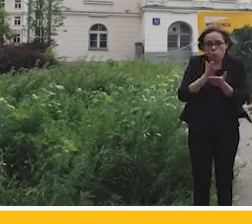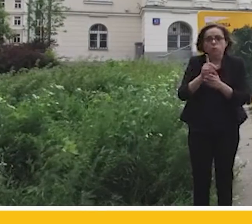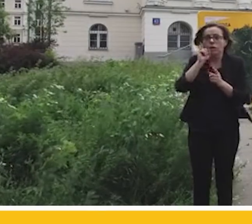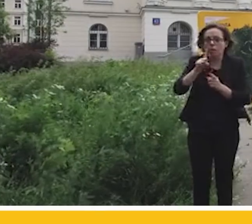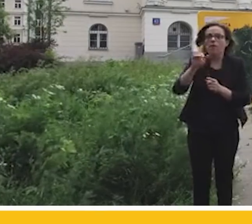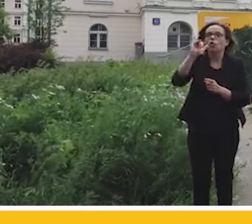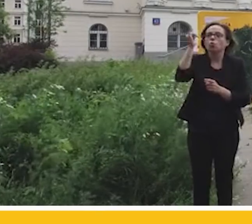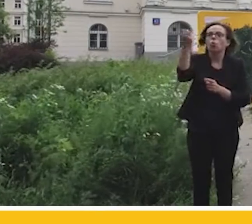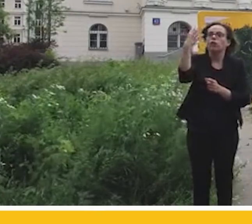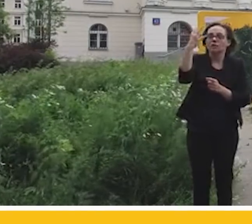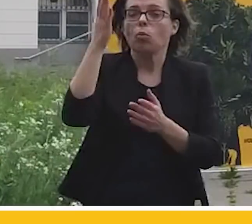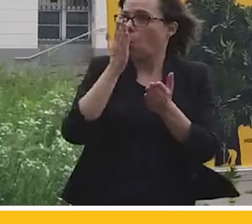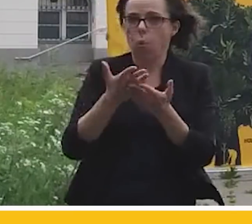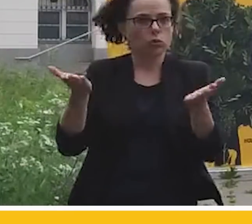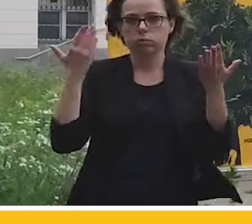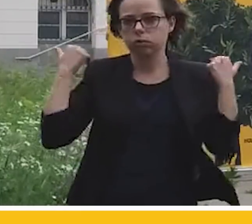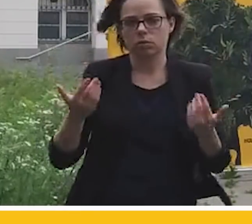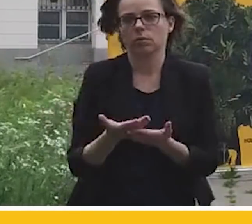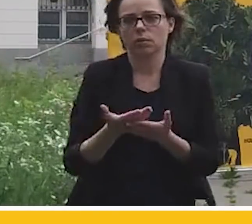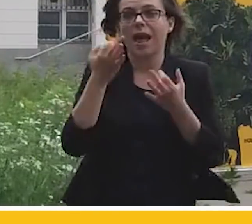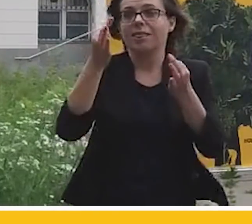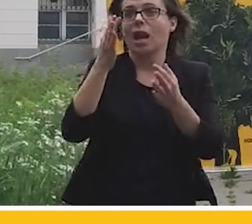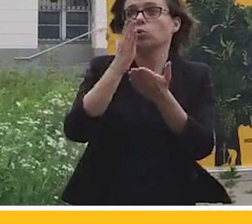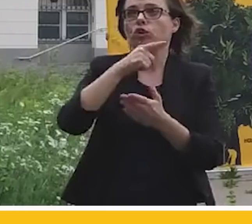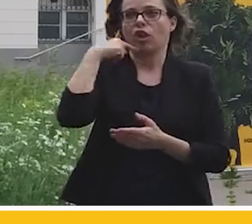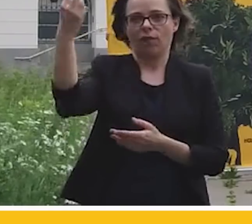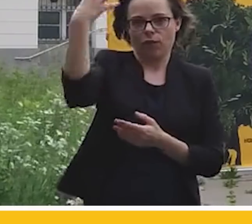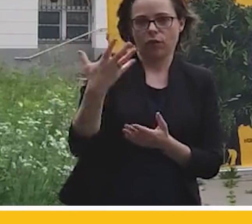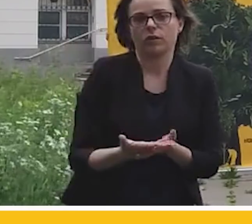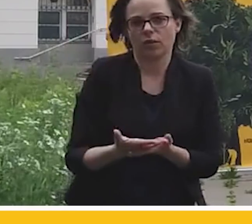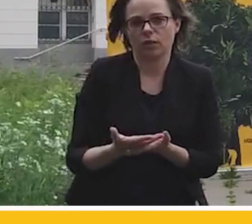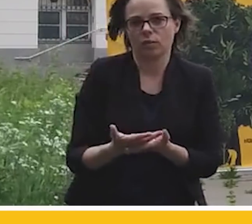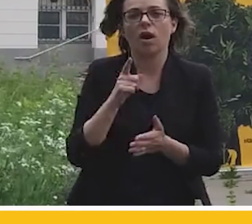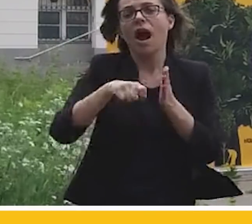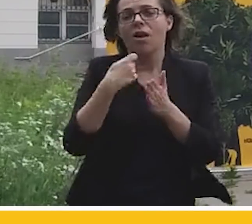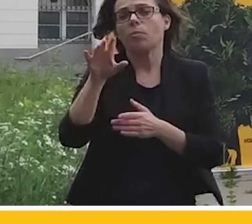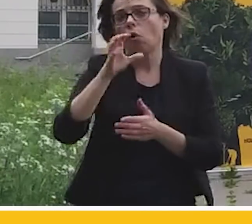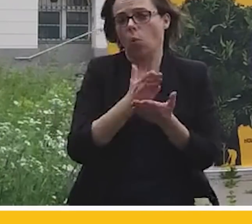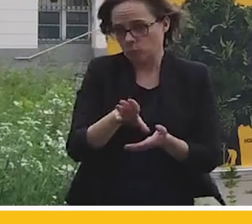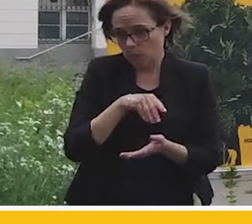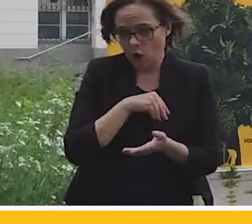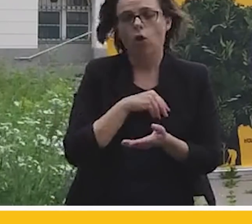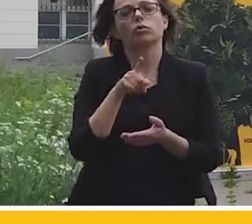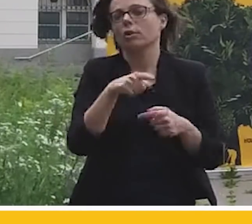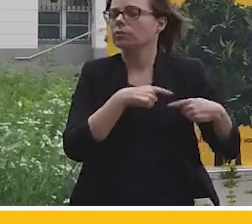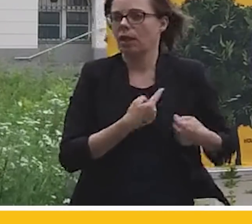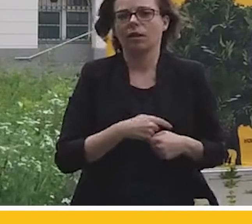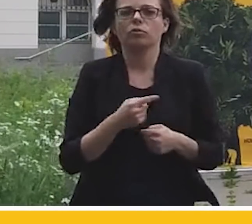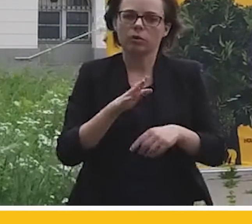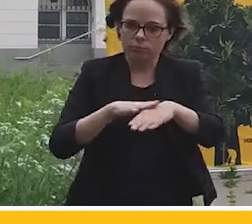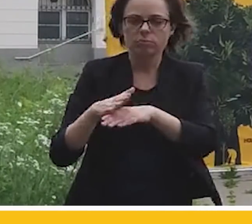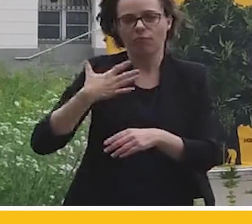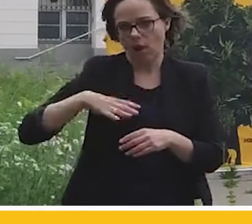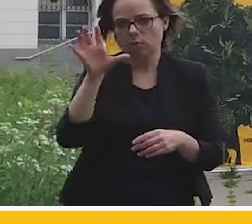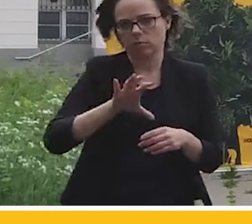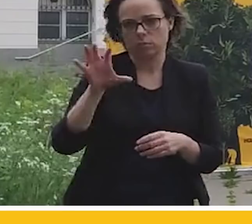mrugające światło. Teraz przejeżdżamy to skrzyżowanie na Czerwonym. Ten film można już oglądać, bardzo serdecznie go do oglądania zachęcam,